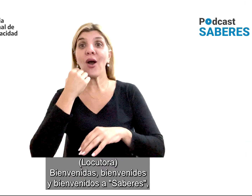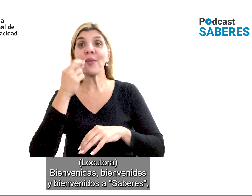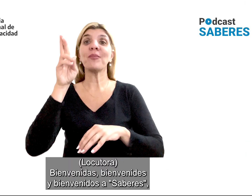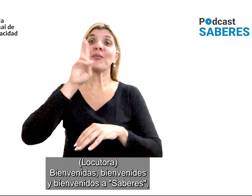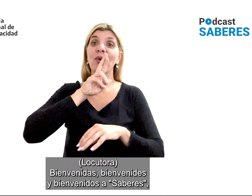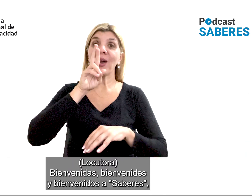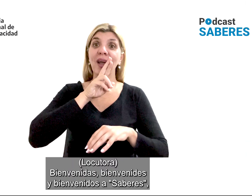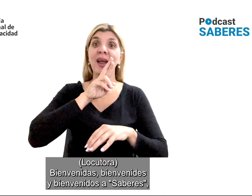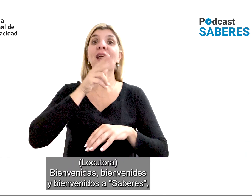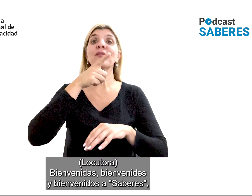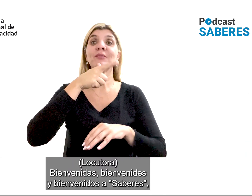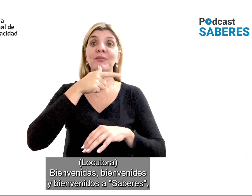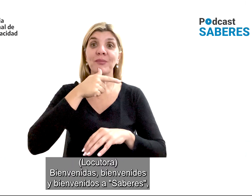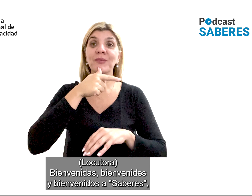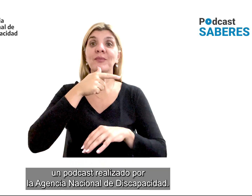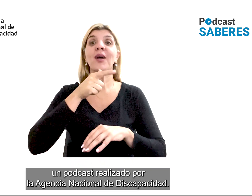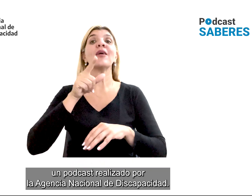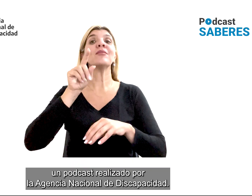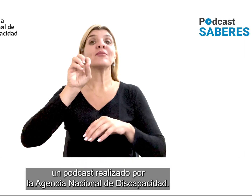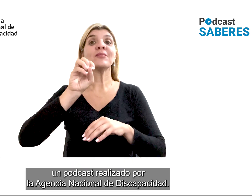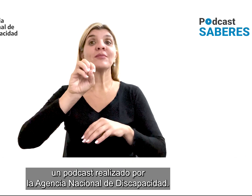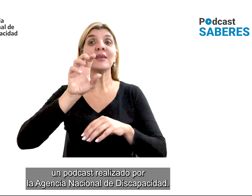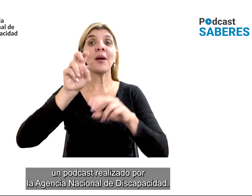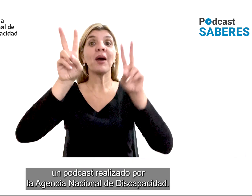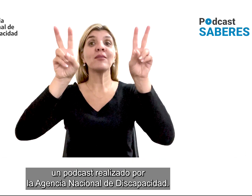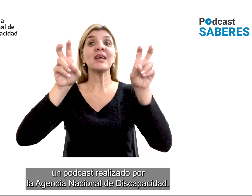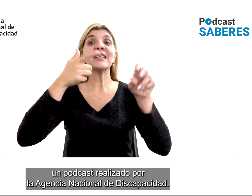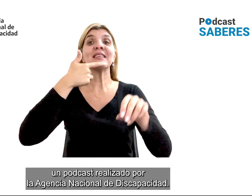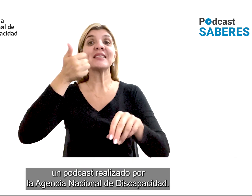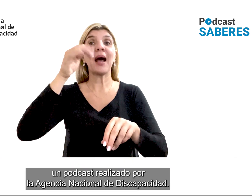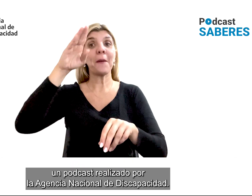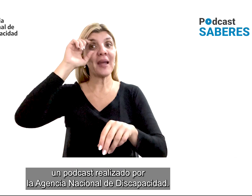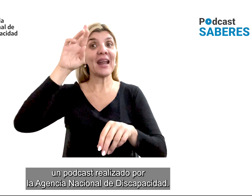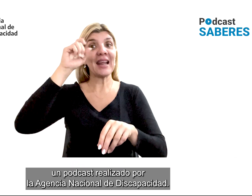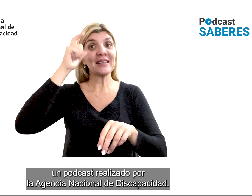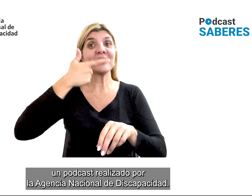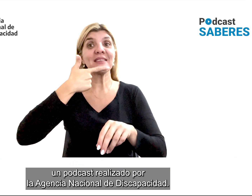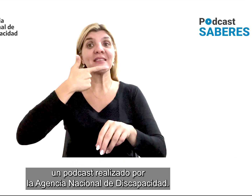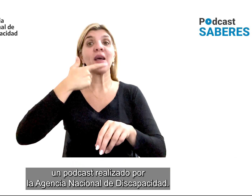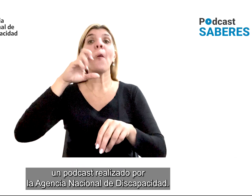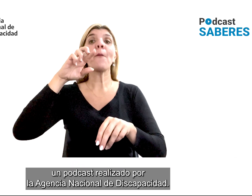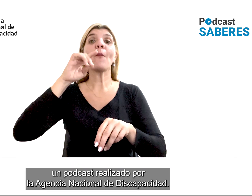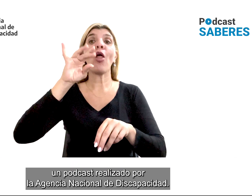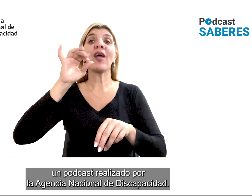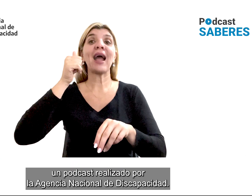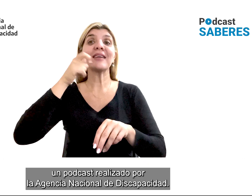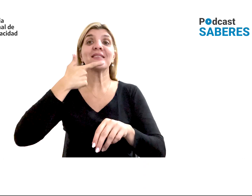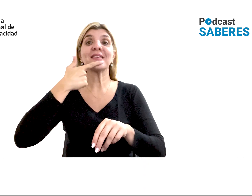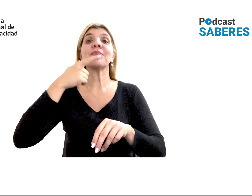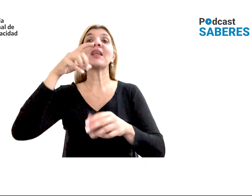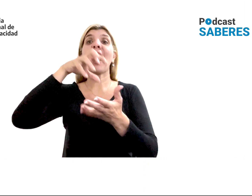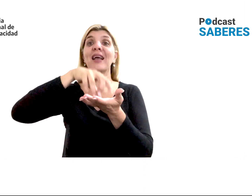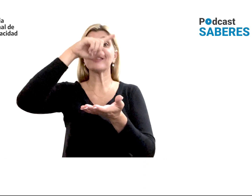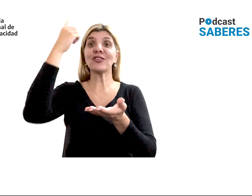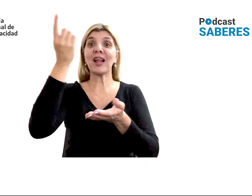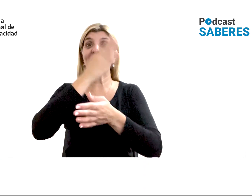bienvenides y bienvenidos a Saberes, un podcast realizado por la Agencia Nacional de Discapacidad.